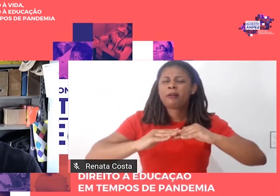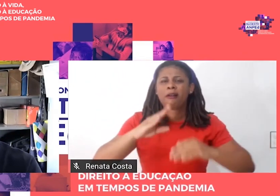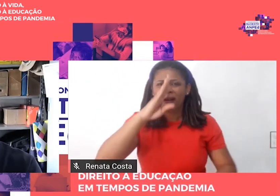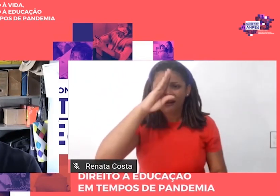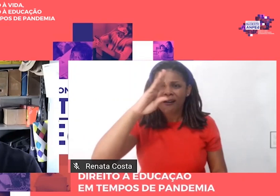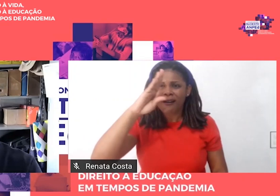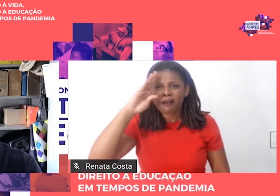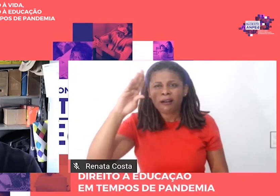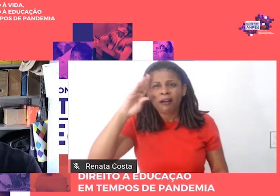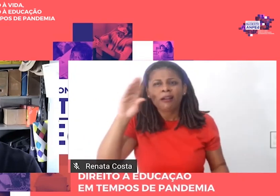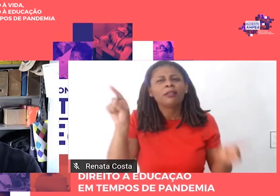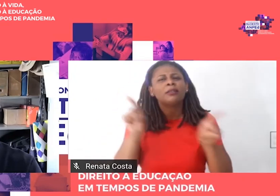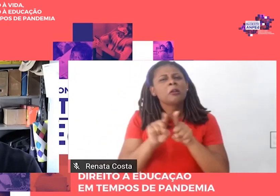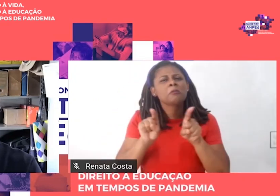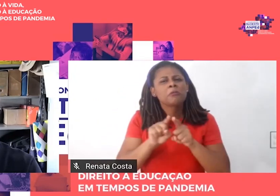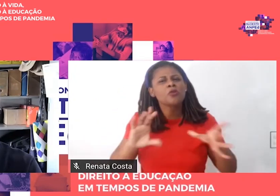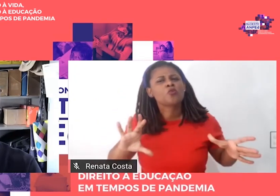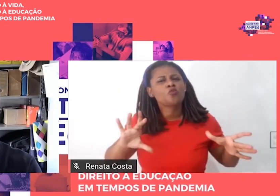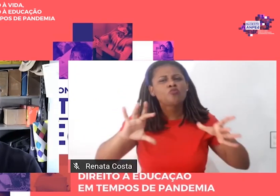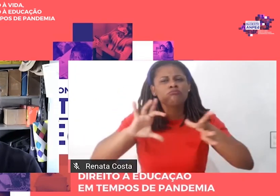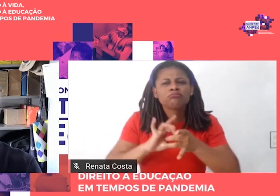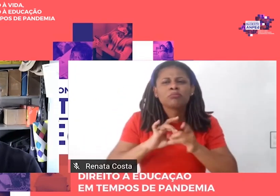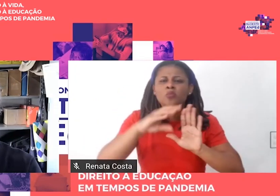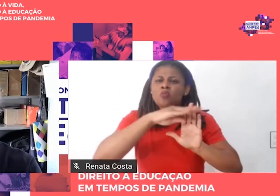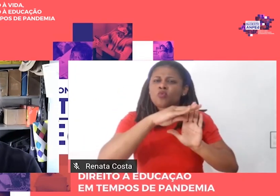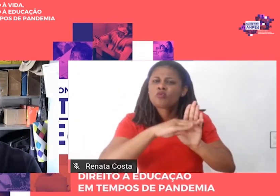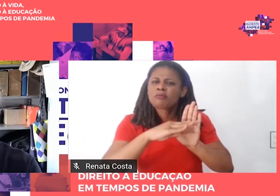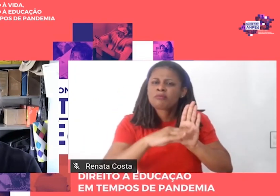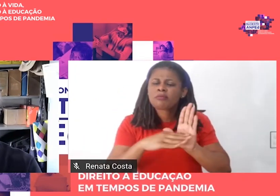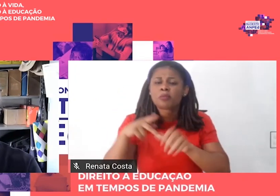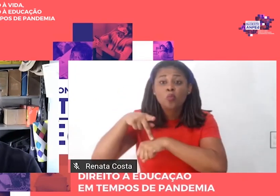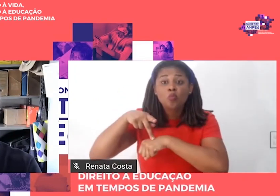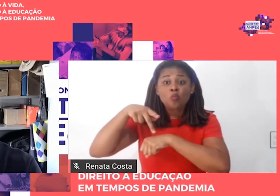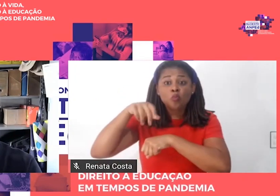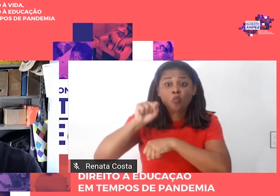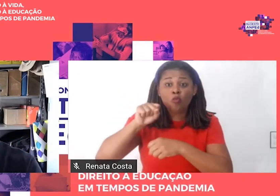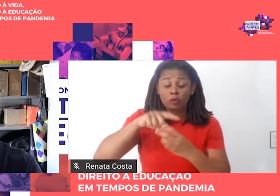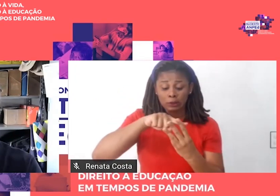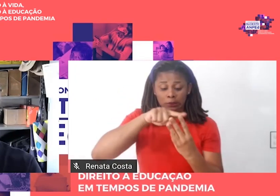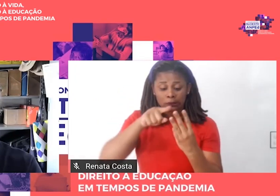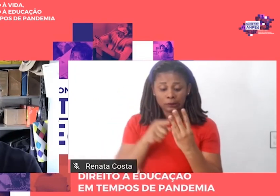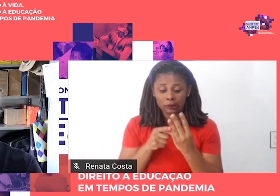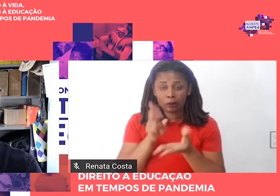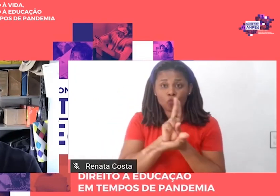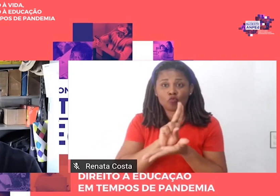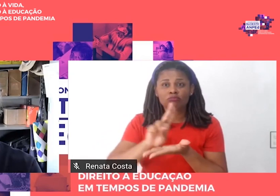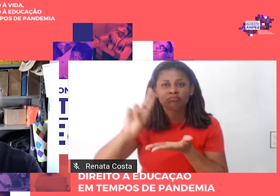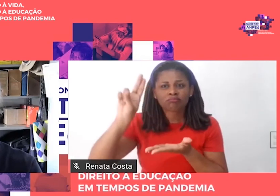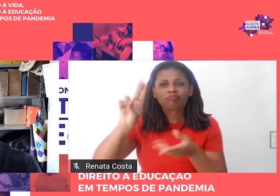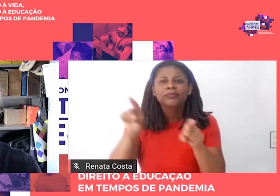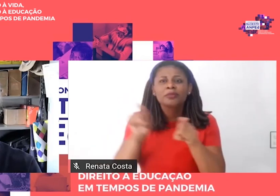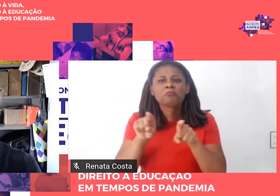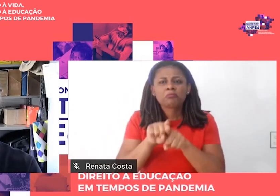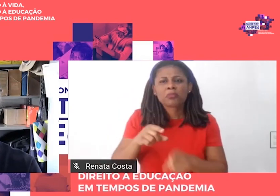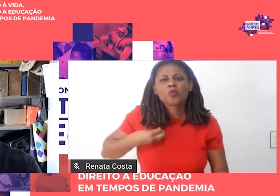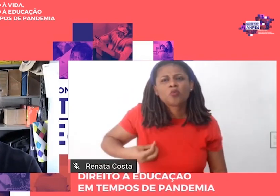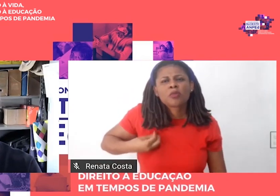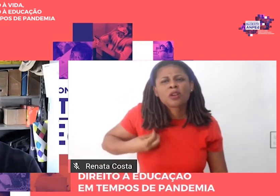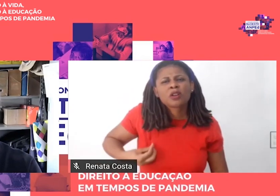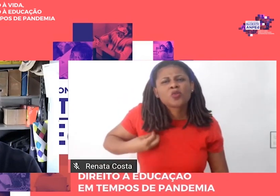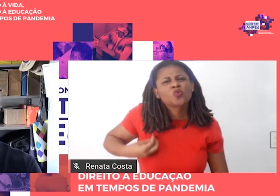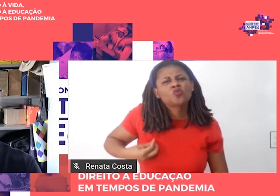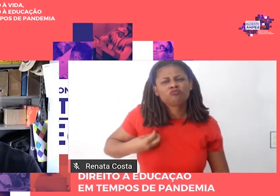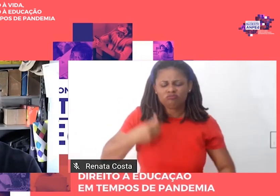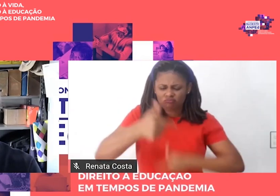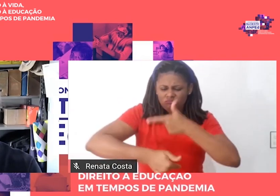de programas de pós-graduação, em três universidades, participou de obras de deliberação coletiva